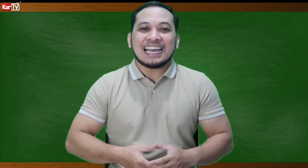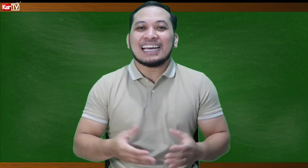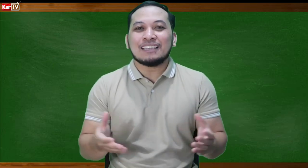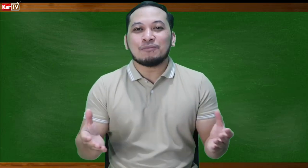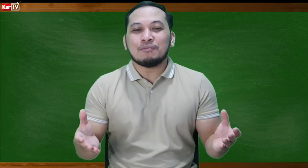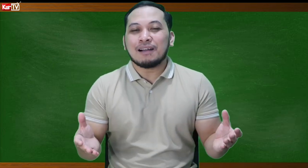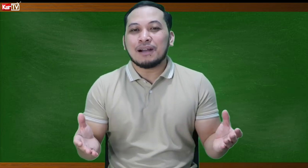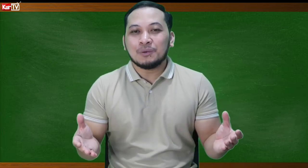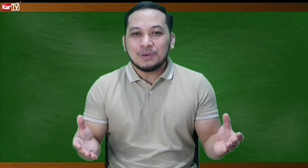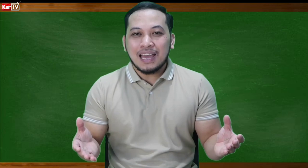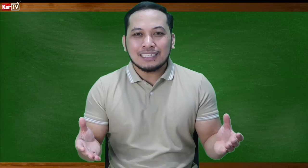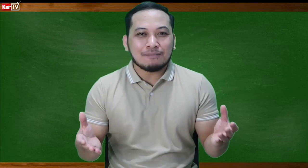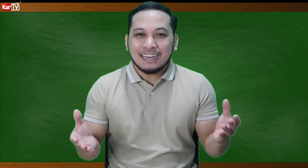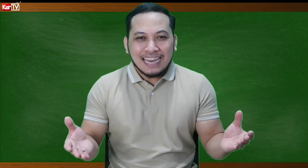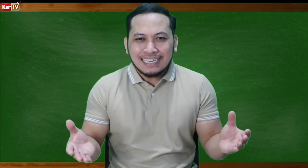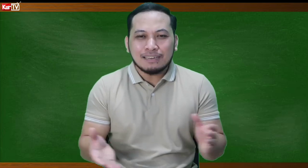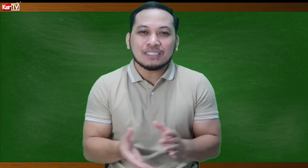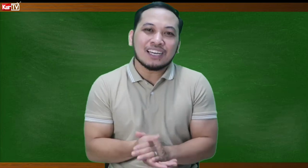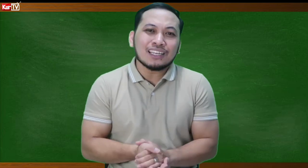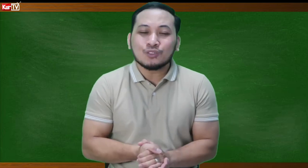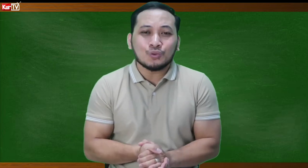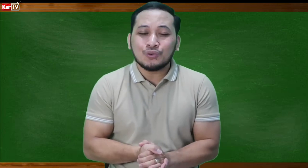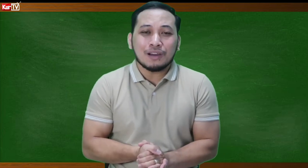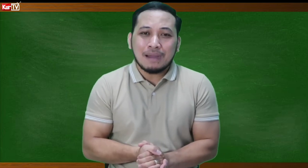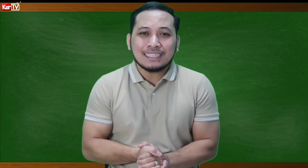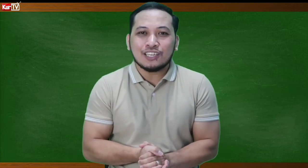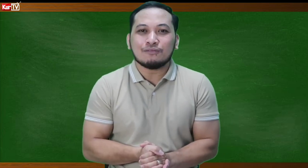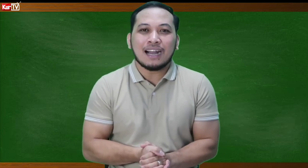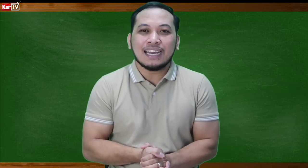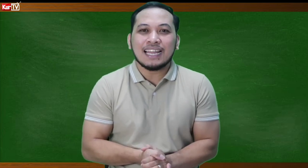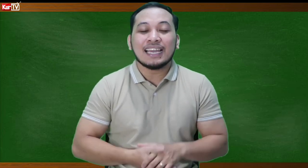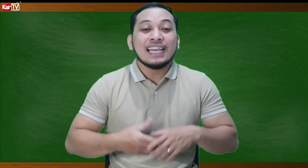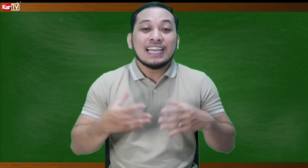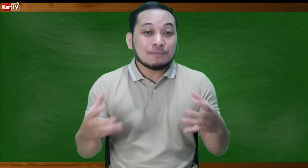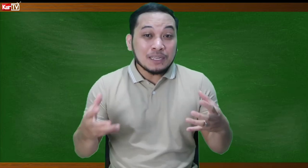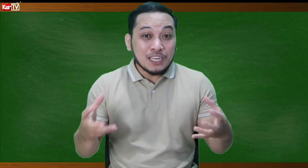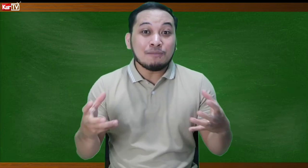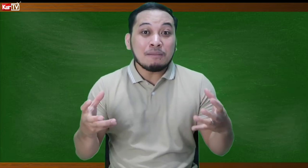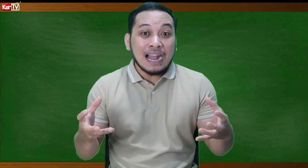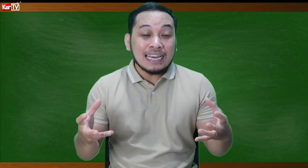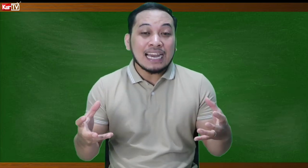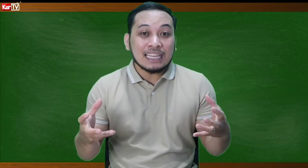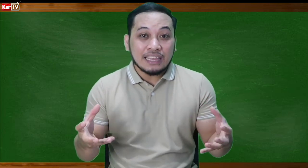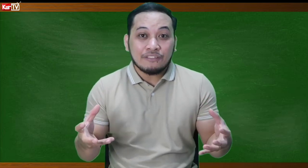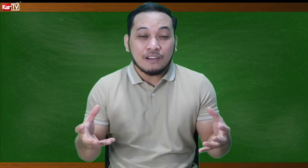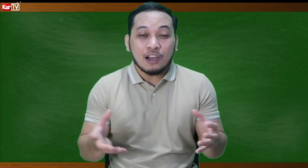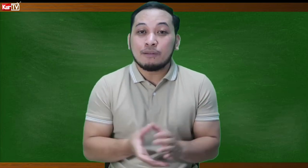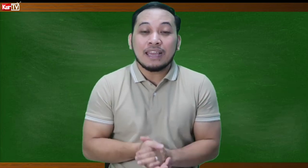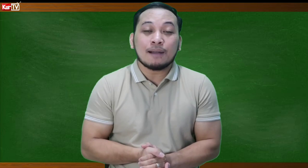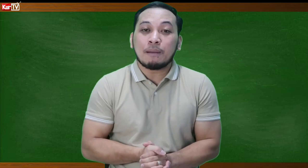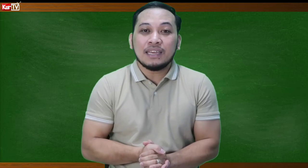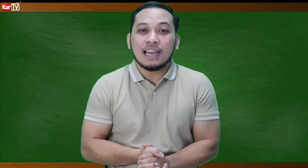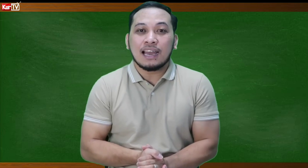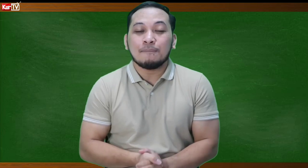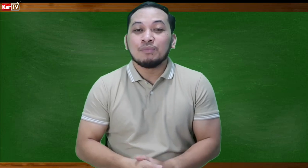sa ating pong mga magulang, sa mga nanay na matyagang nagtuturo ng math sa inyong mga anak, especially may mga anak na deaf ha or may kapamilya ha.